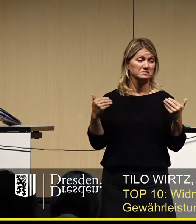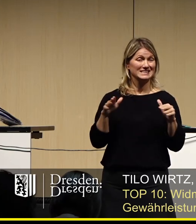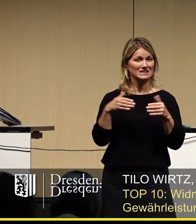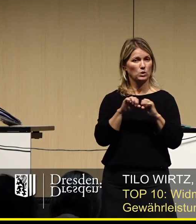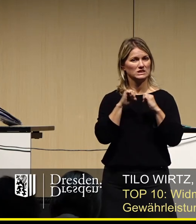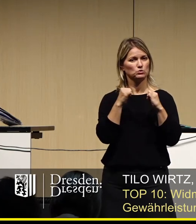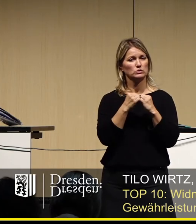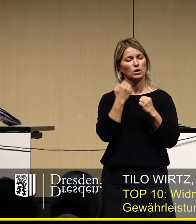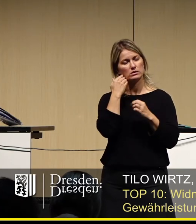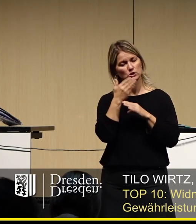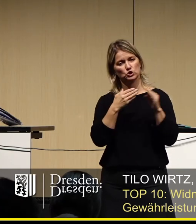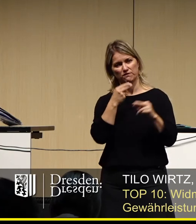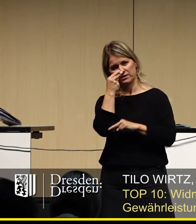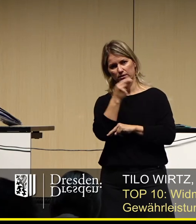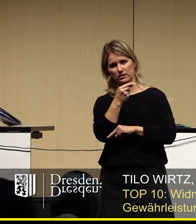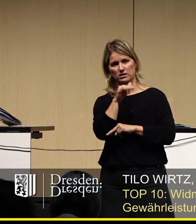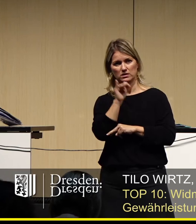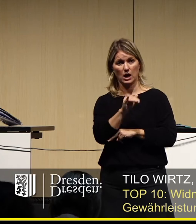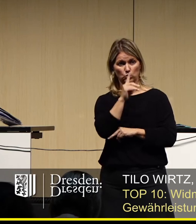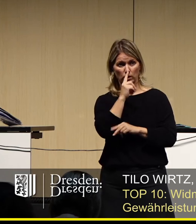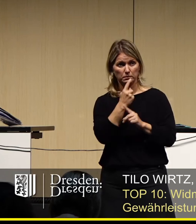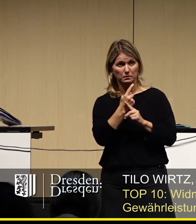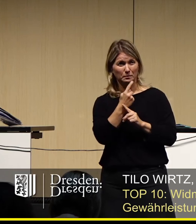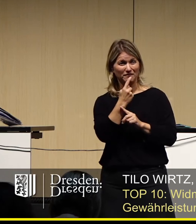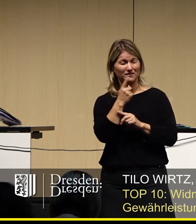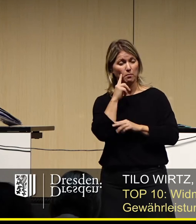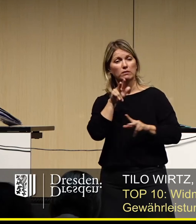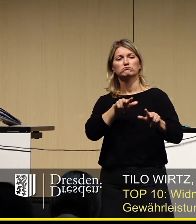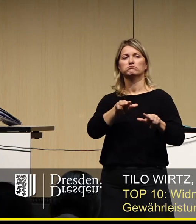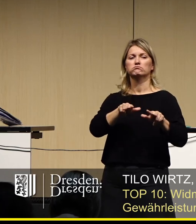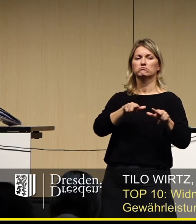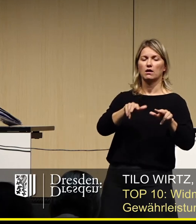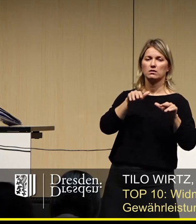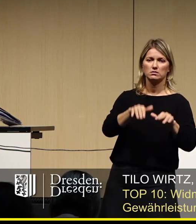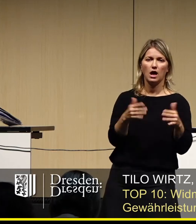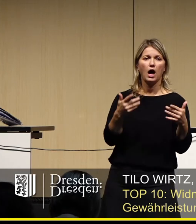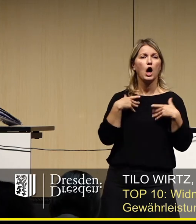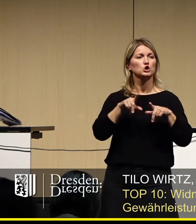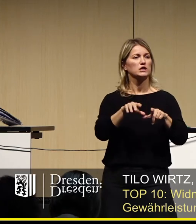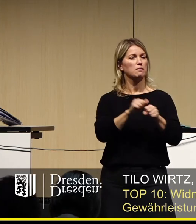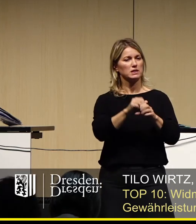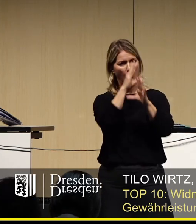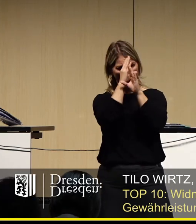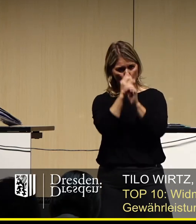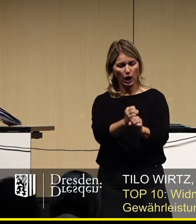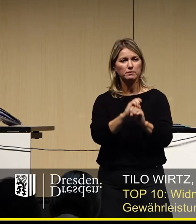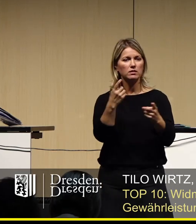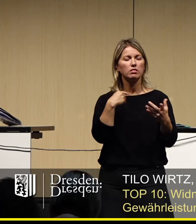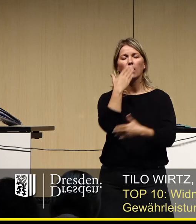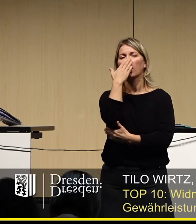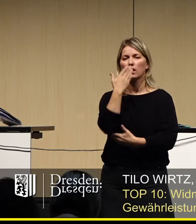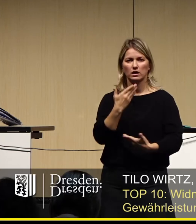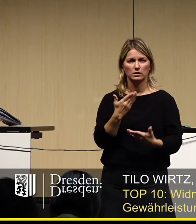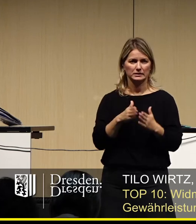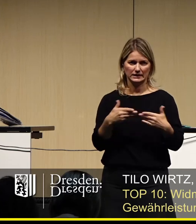beobachtet wird und dass notfalls auch gegengesteuert wird oder nachjustiert wird, damit wir hier nicht mit unserem Striezelmarkt extrem auf die Nase fallen.